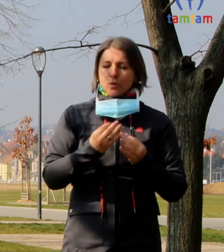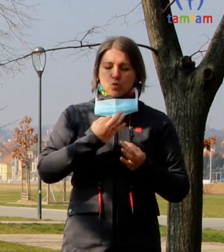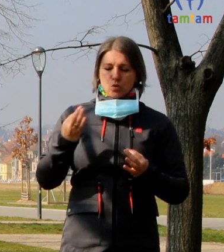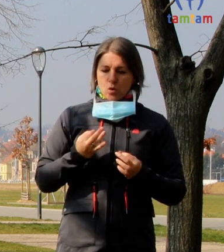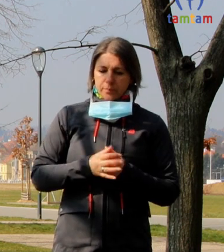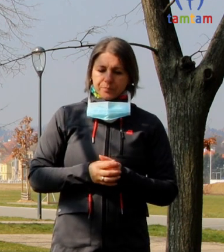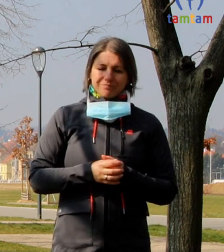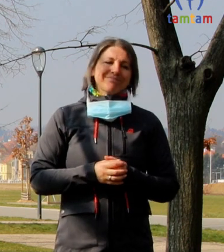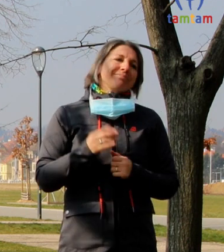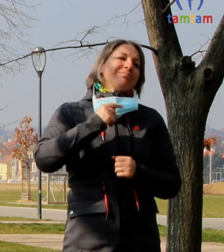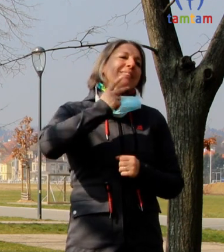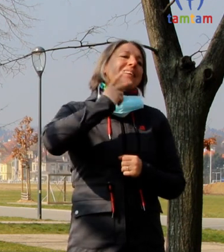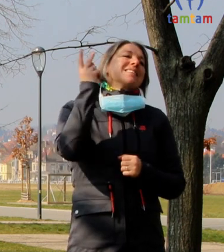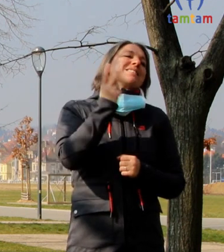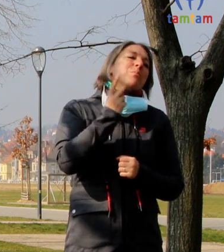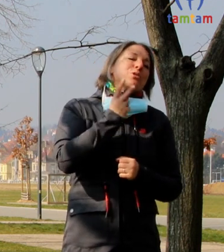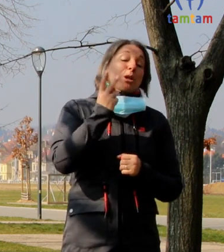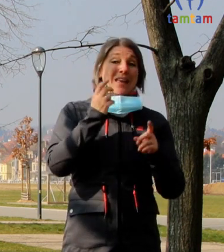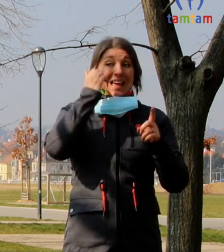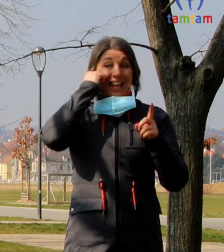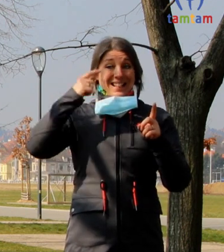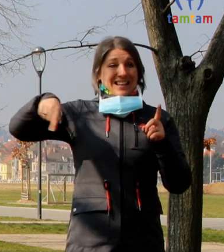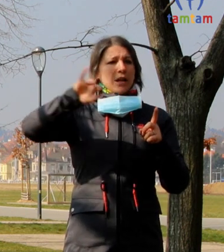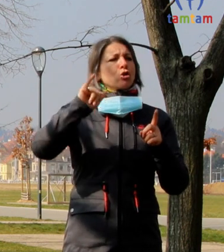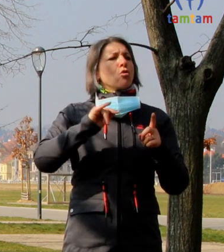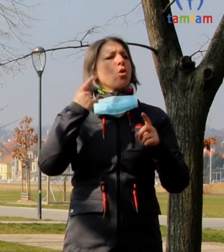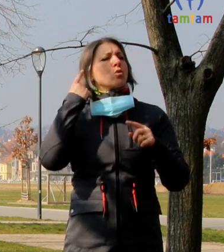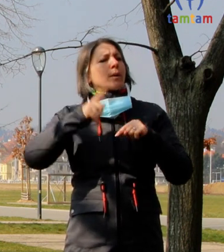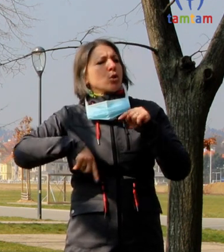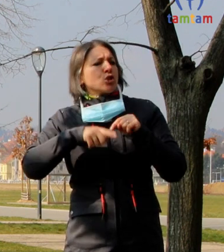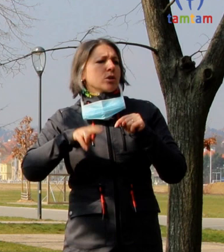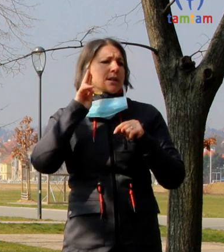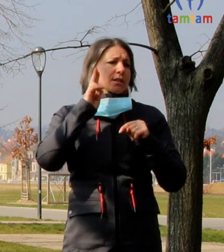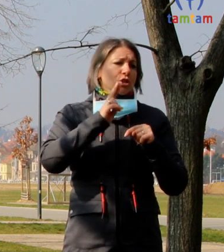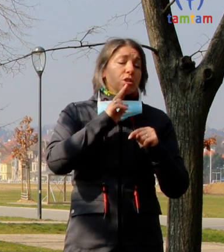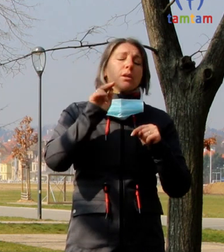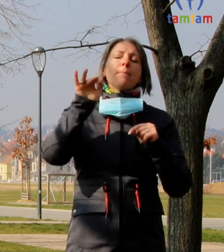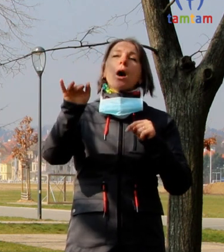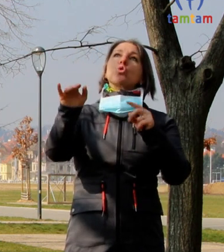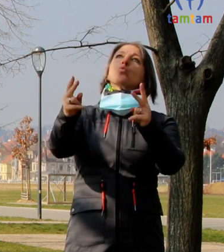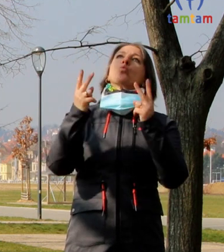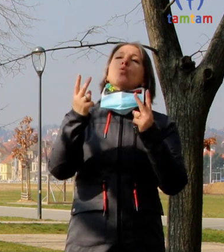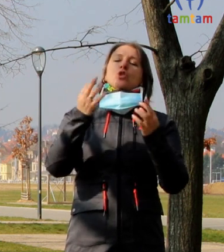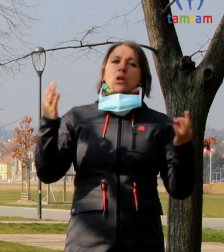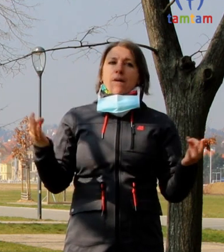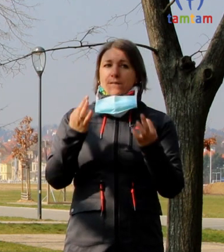samozřejmě na straně lidí se sluchovým handicapem je zásadní věc, že